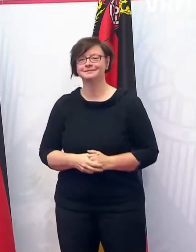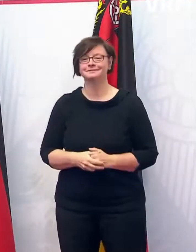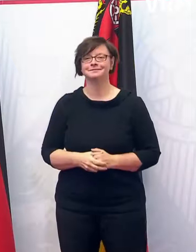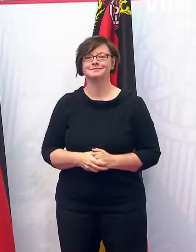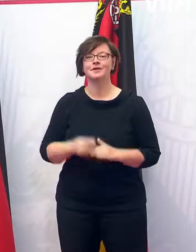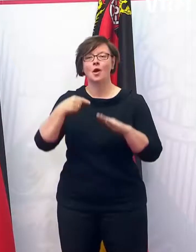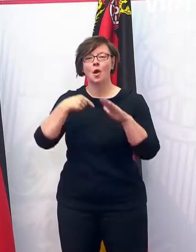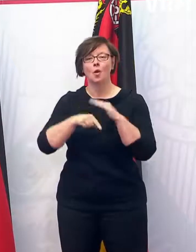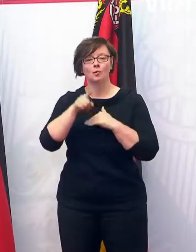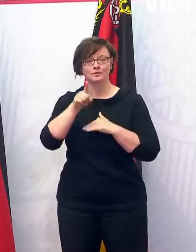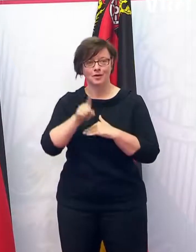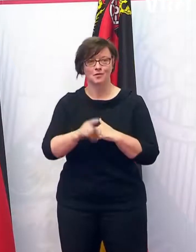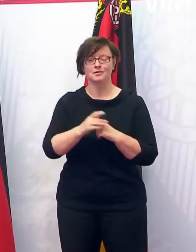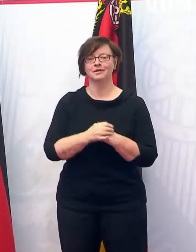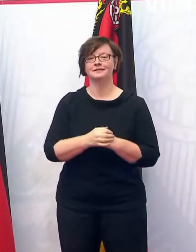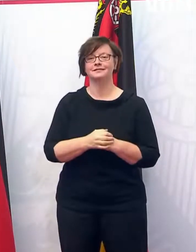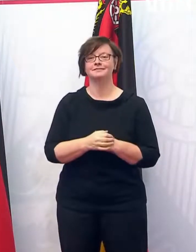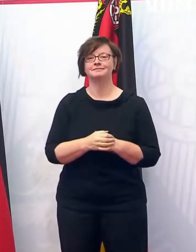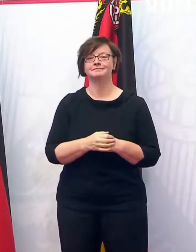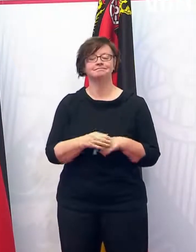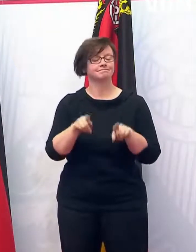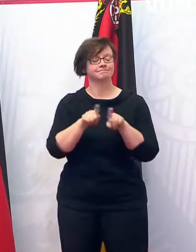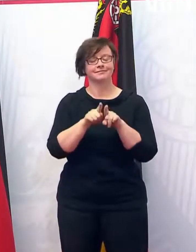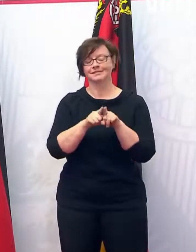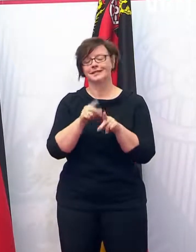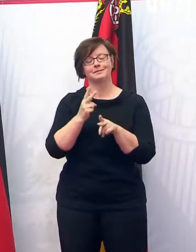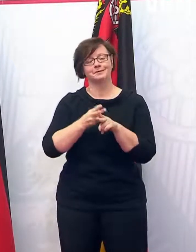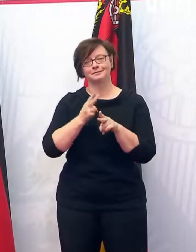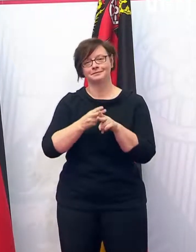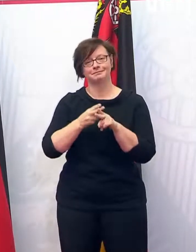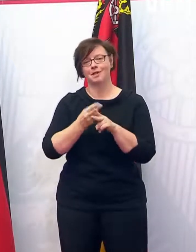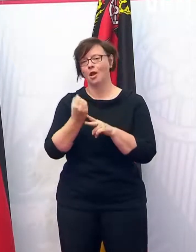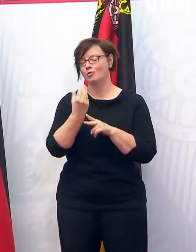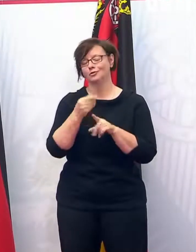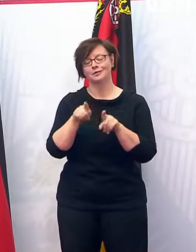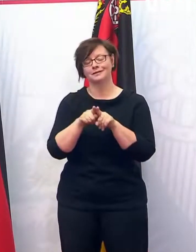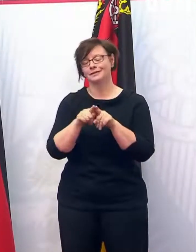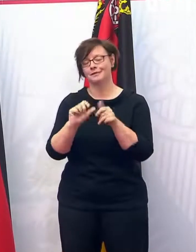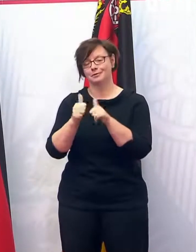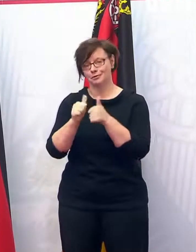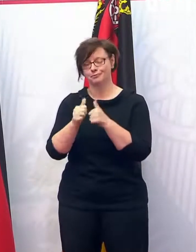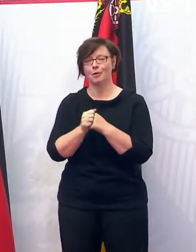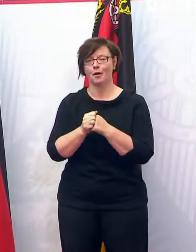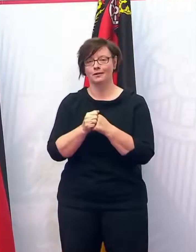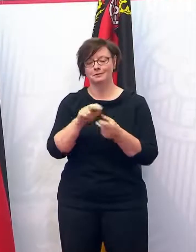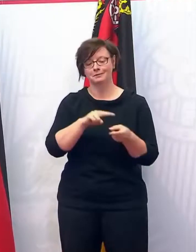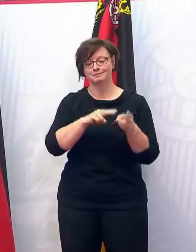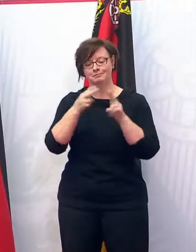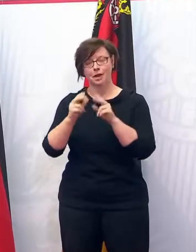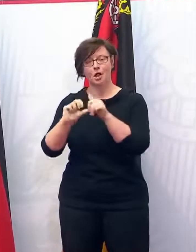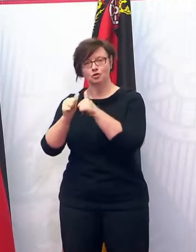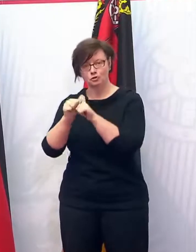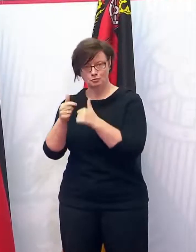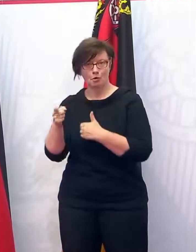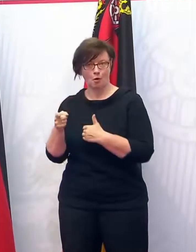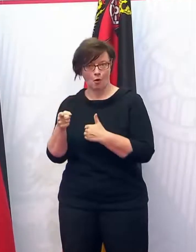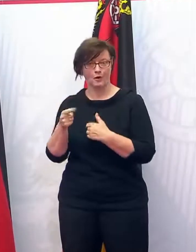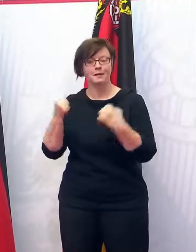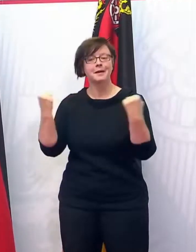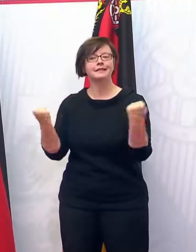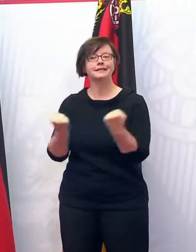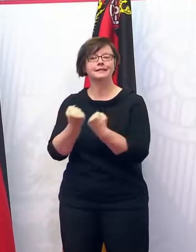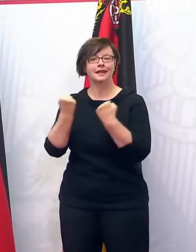Unter 100 ist das Gleiche, was ich eben erzählt habe, auch bei der Kultur. Nur übersetzt jetzt mal beim Sport gilt es beim Thema